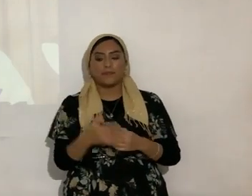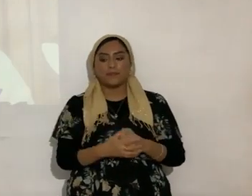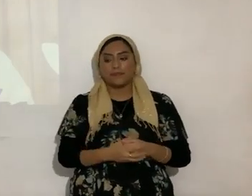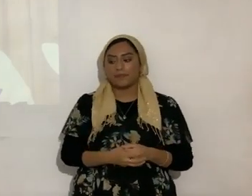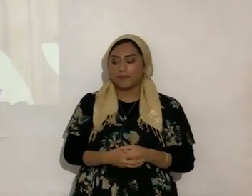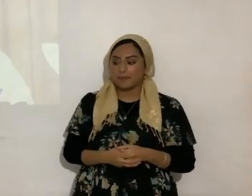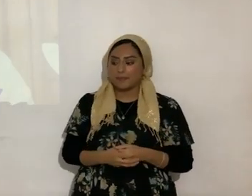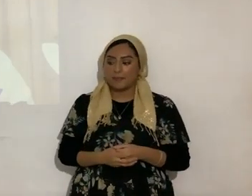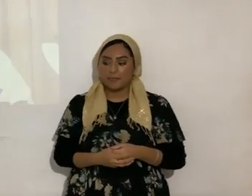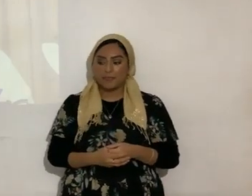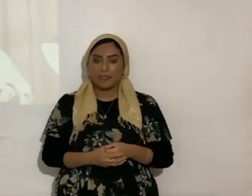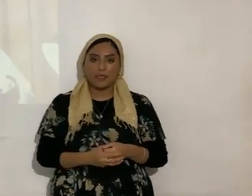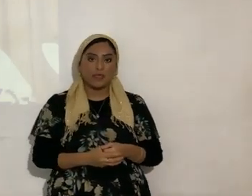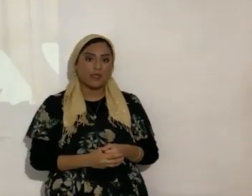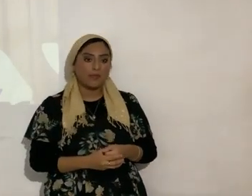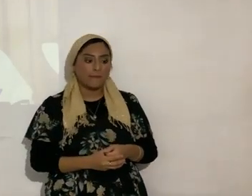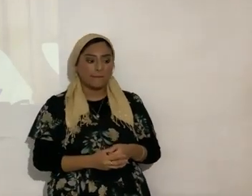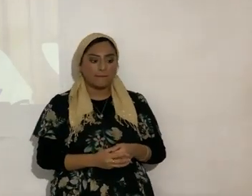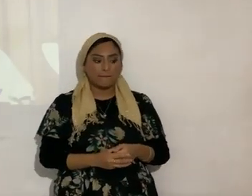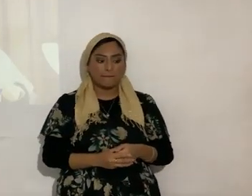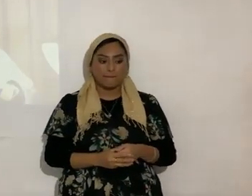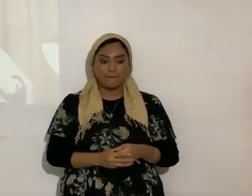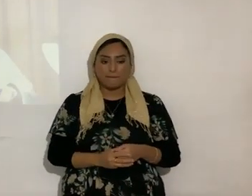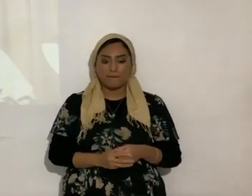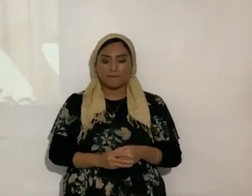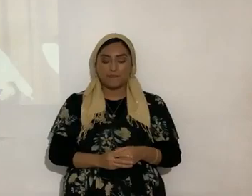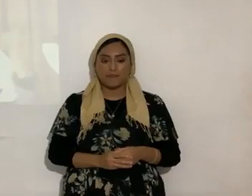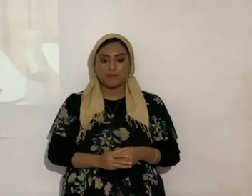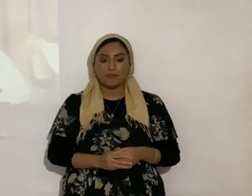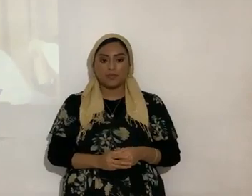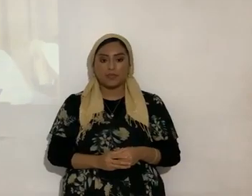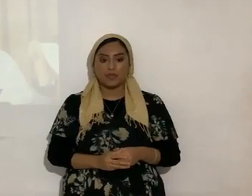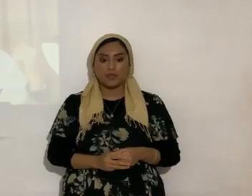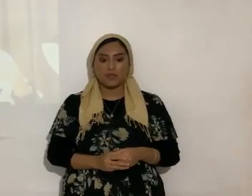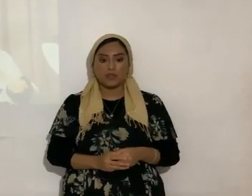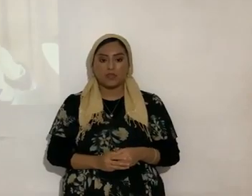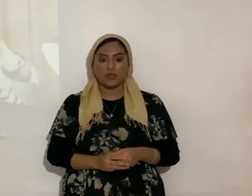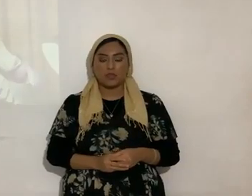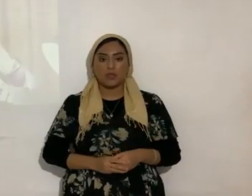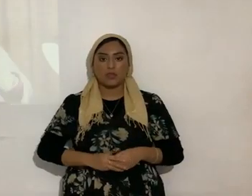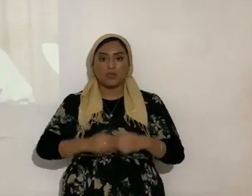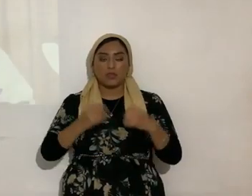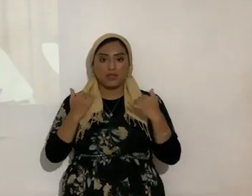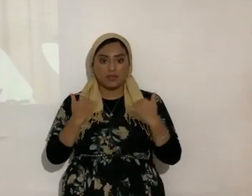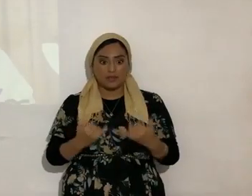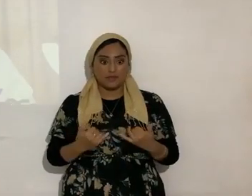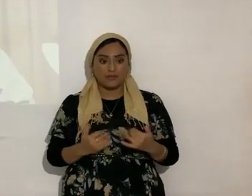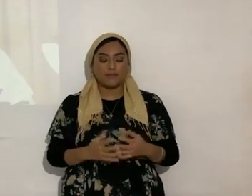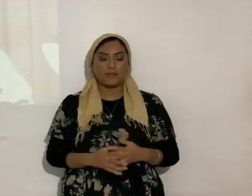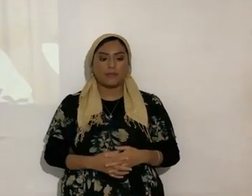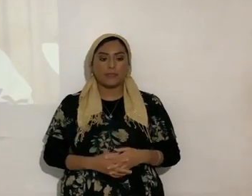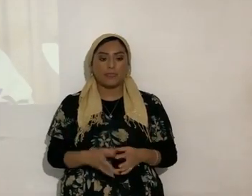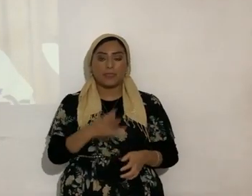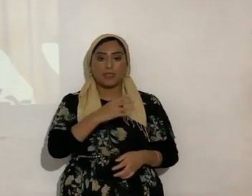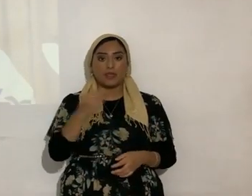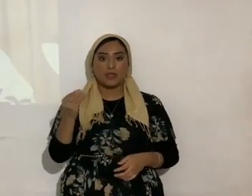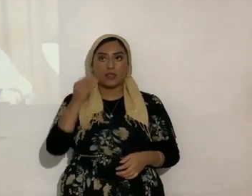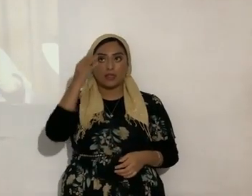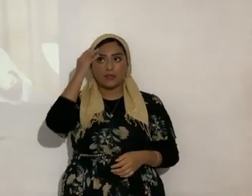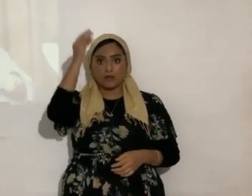Entonces, el presente, el presente, no el pasado, no. El presente y el futuro, pero sobre todo